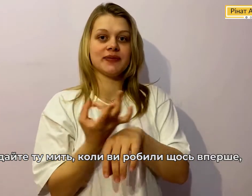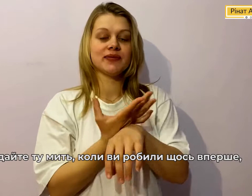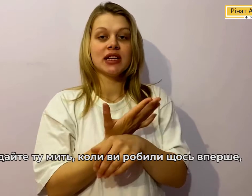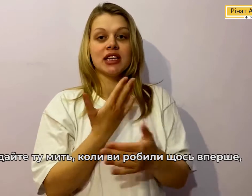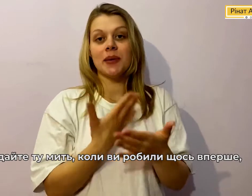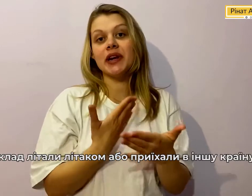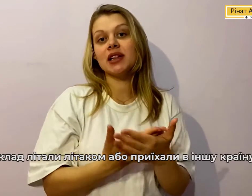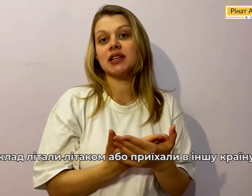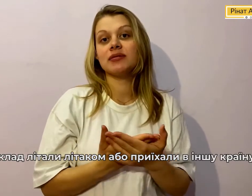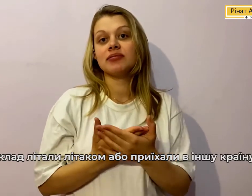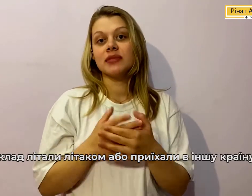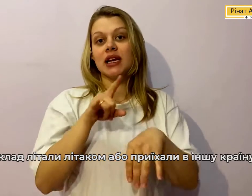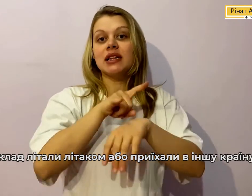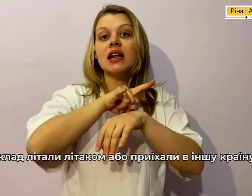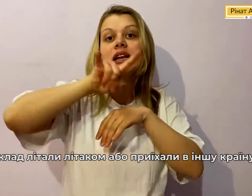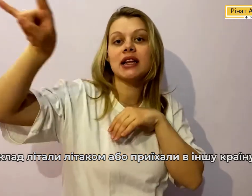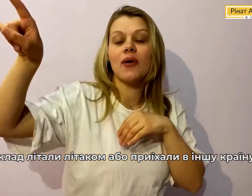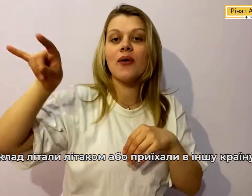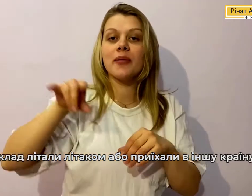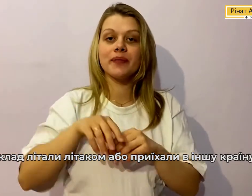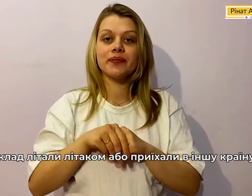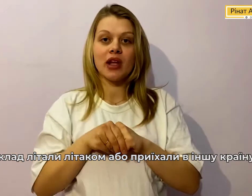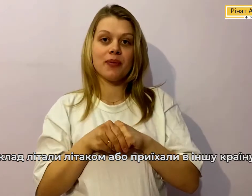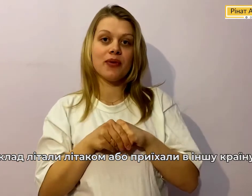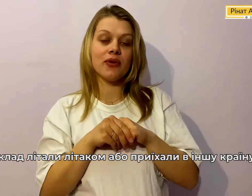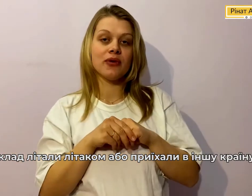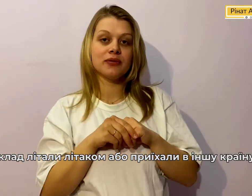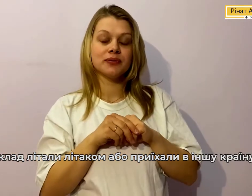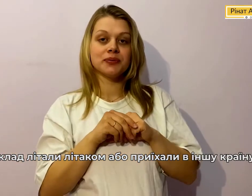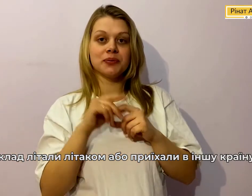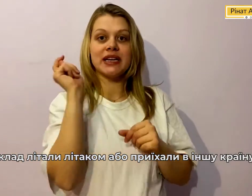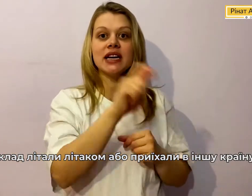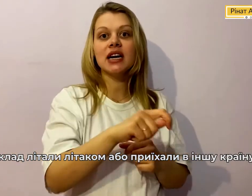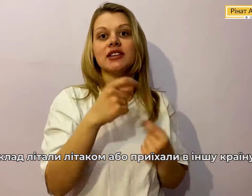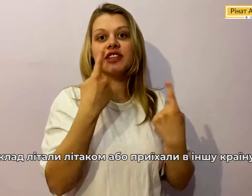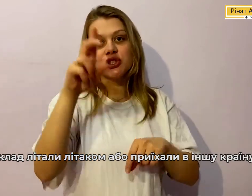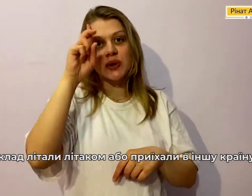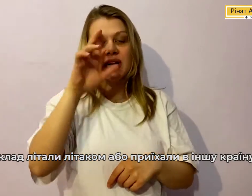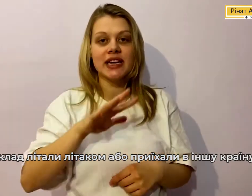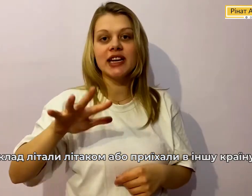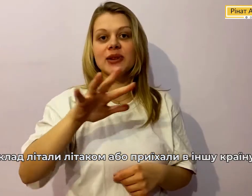Наприклад Літали літаком Або Приїхали в іншу країну